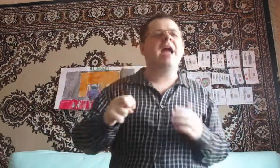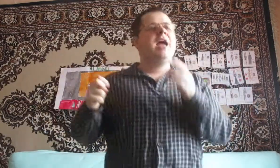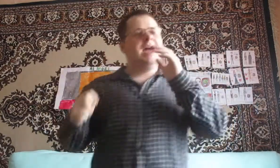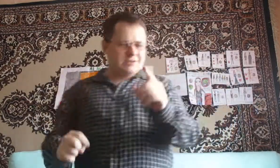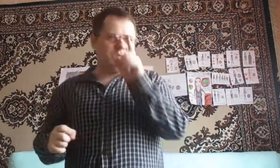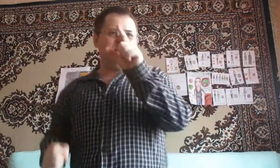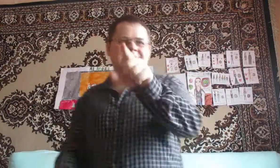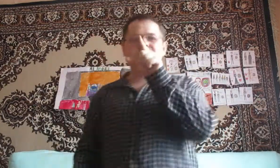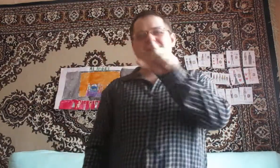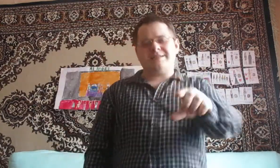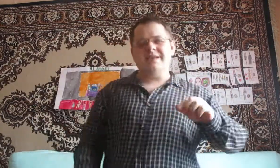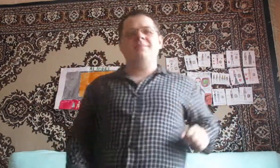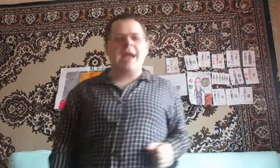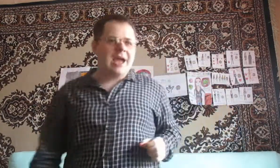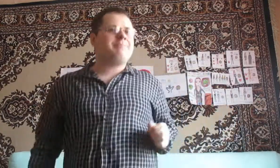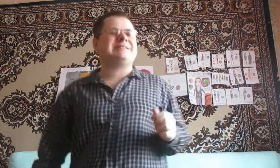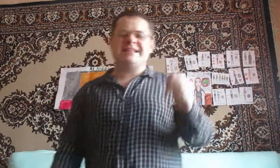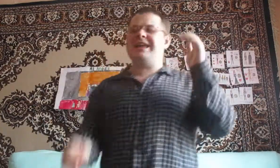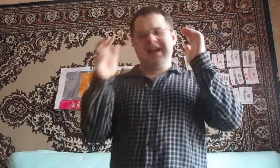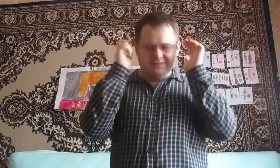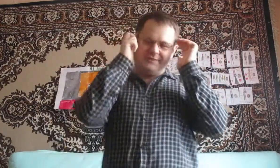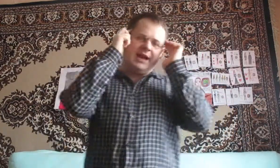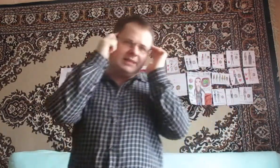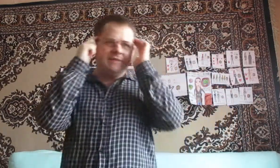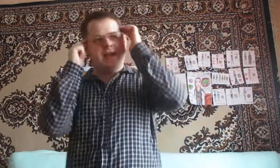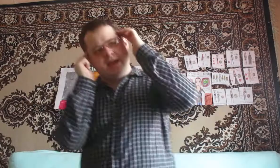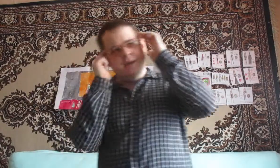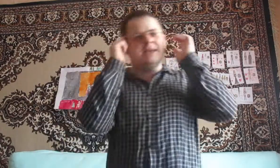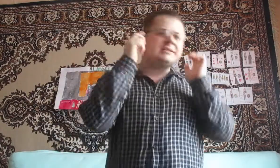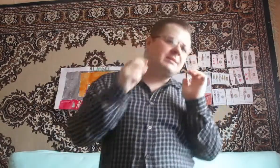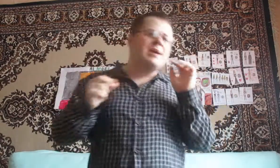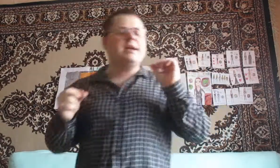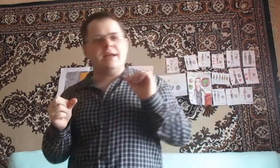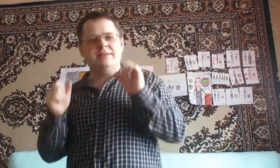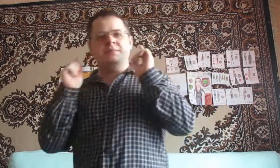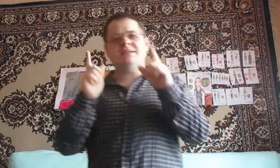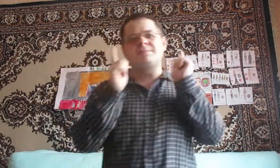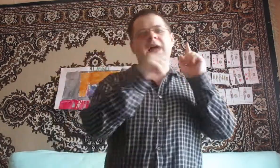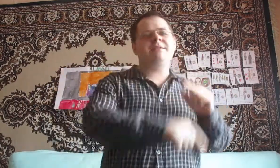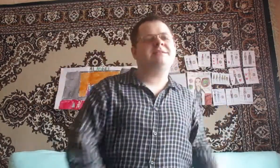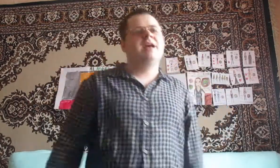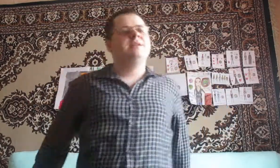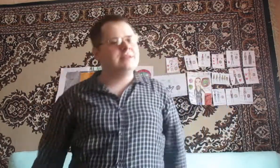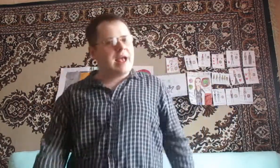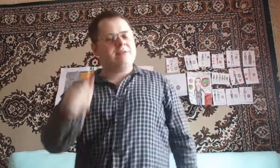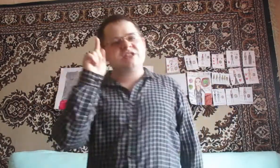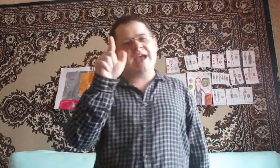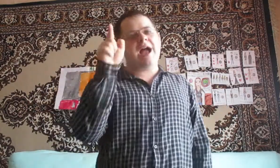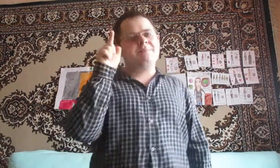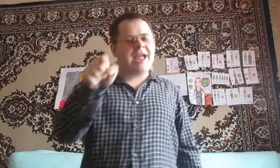Эту песню о тебе постоянно в голове Мне теперь от них не справится Ты нравишься мне